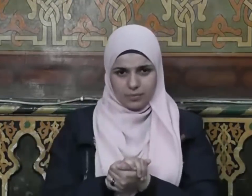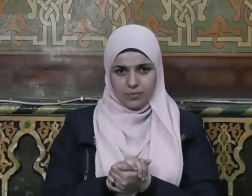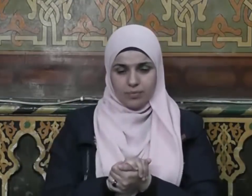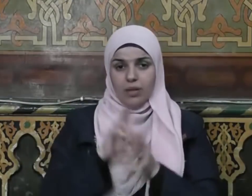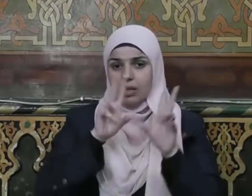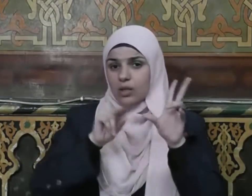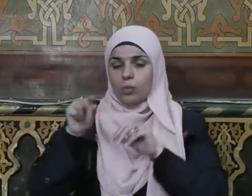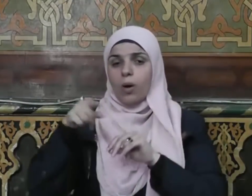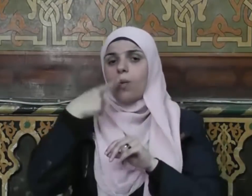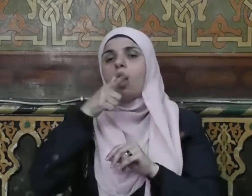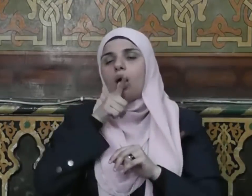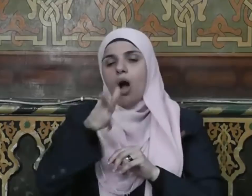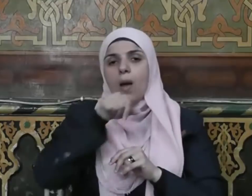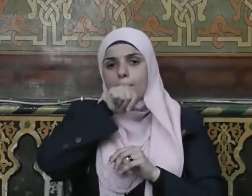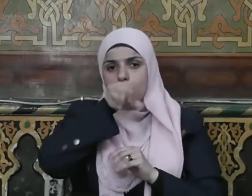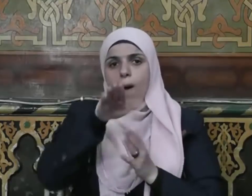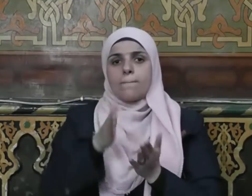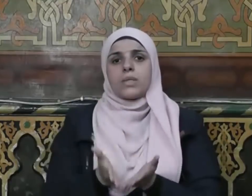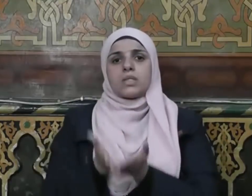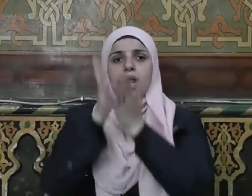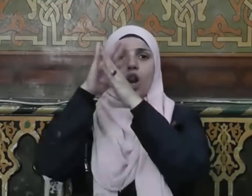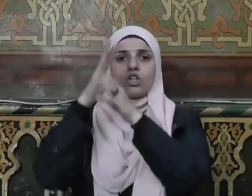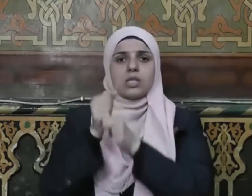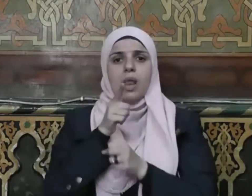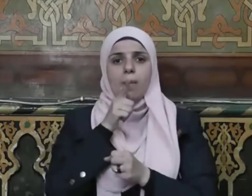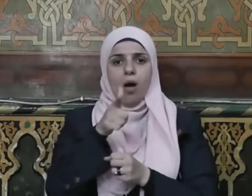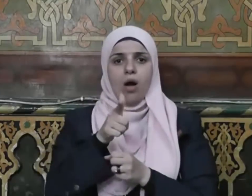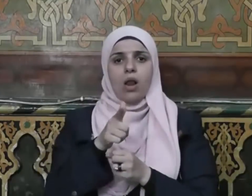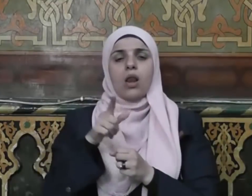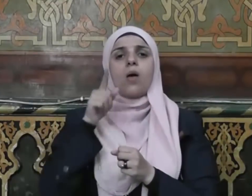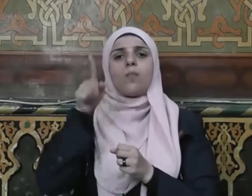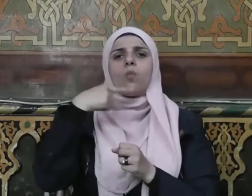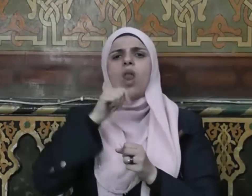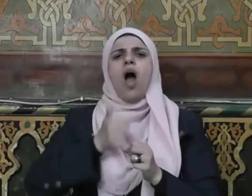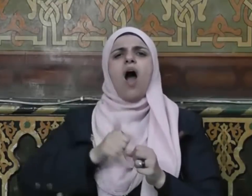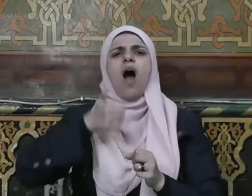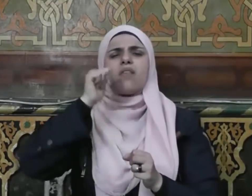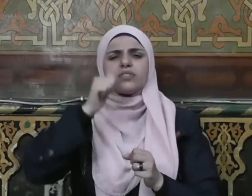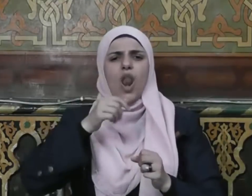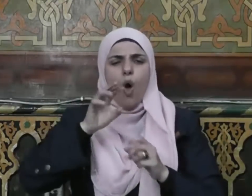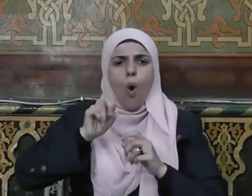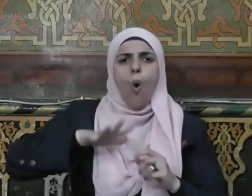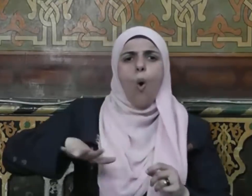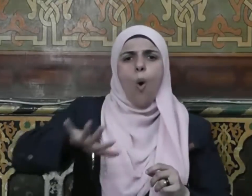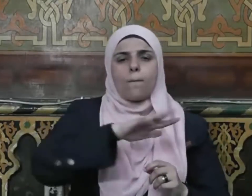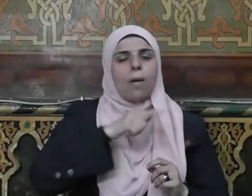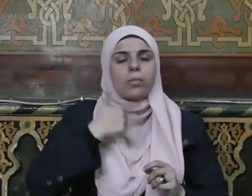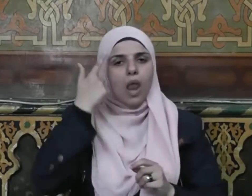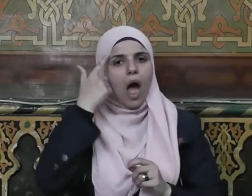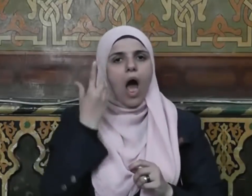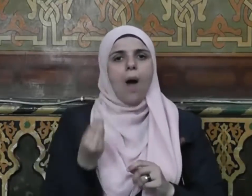فقال صلى الله عليه وسلم أرحم أمتي بأمتي أبو بكر